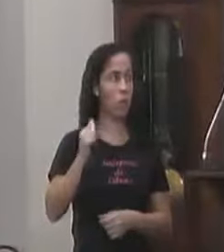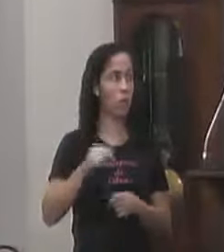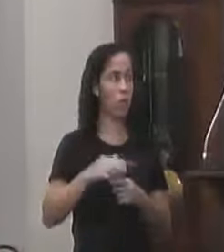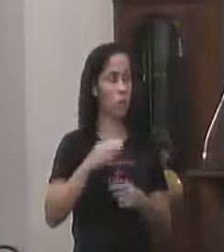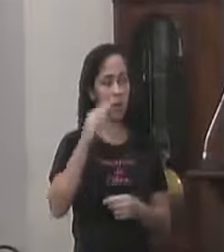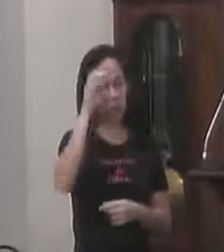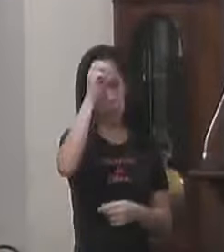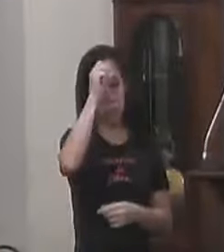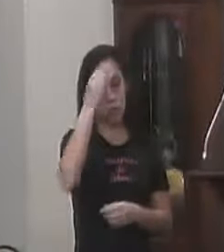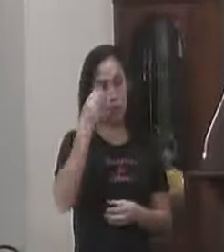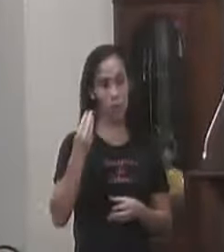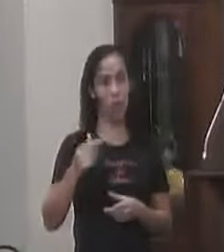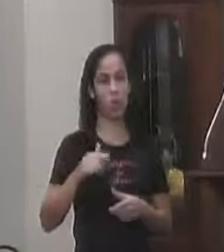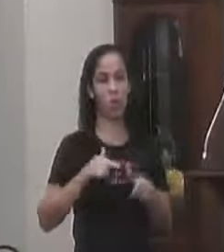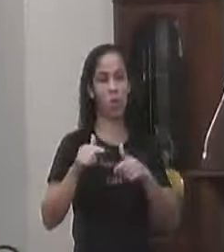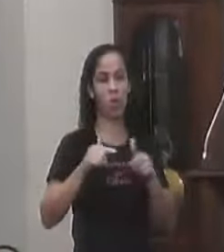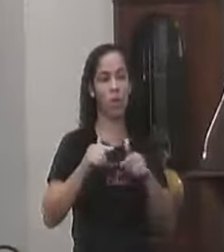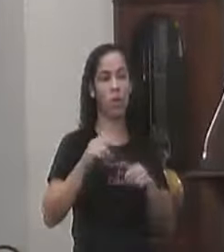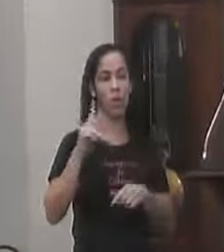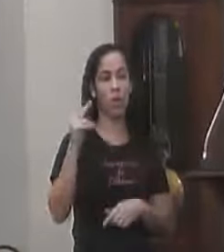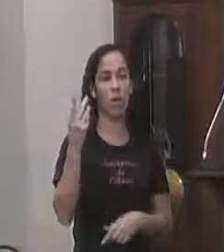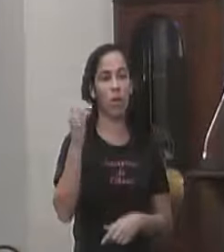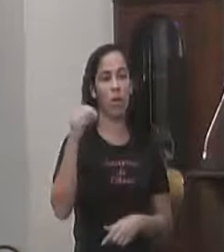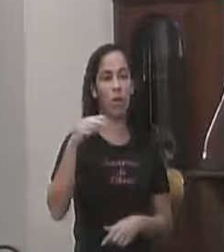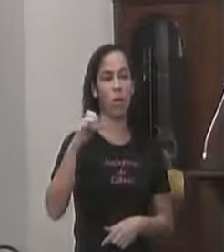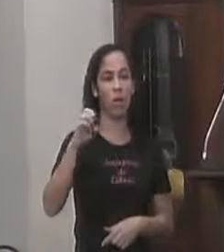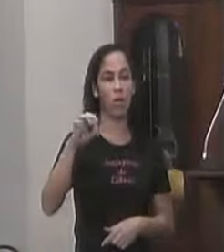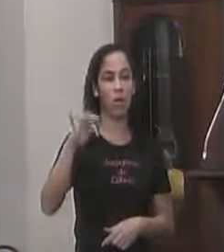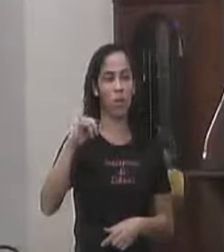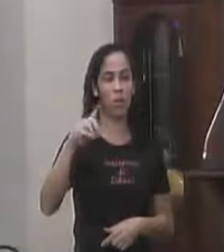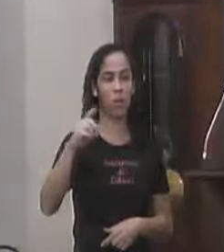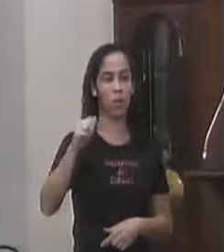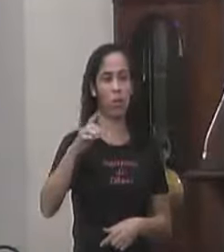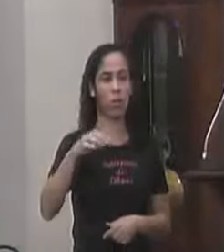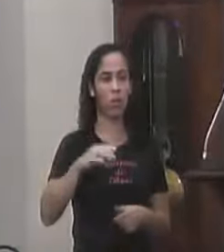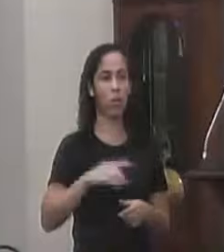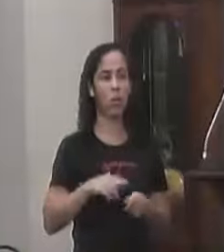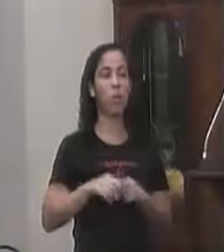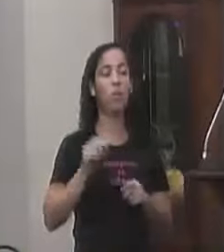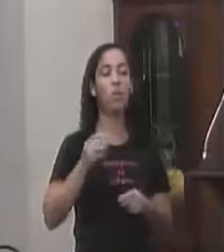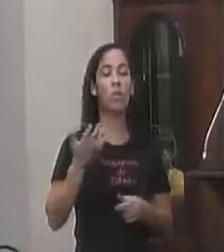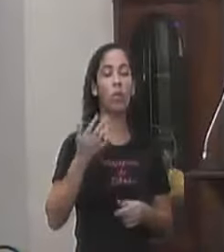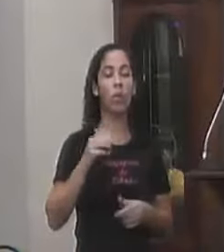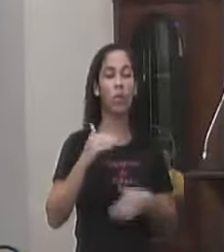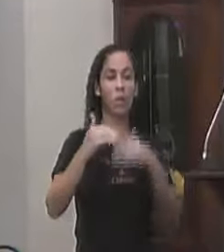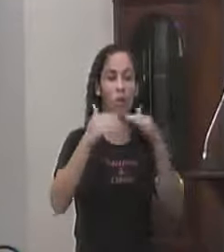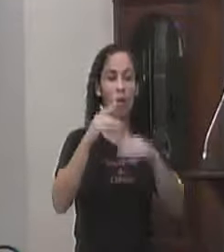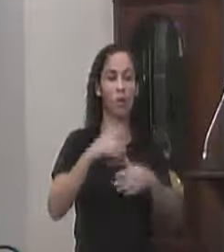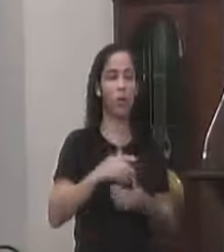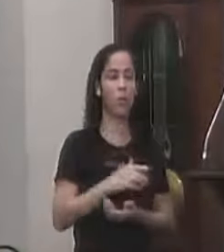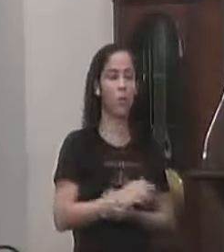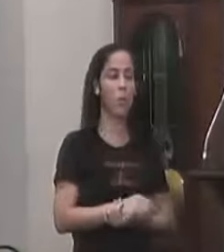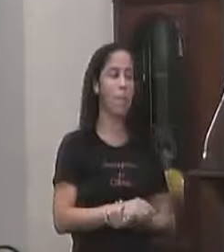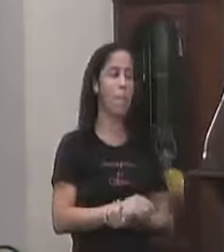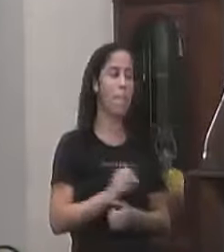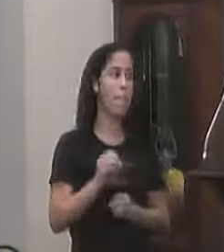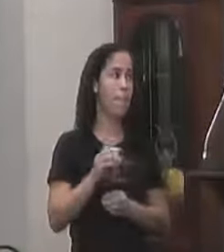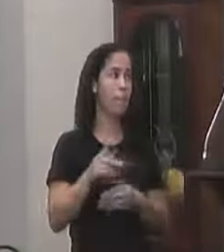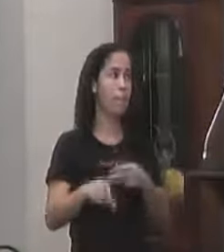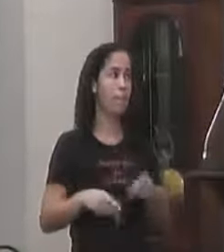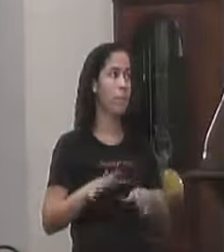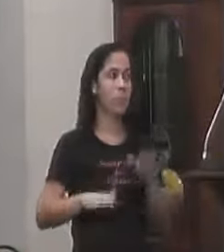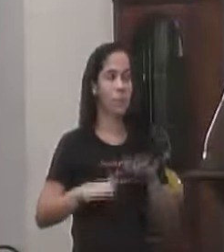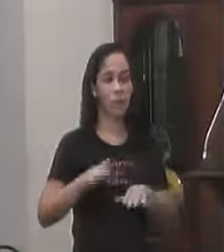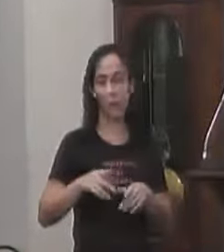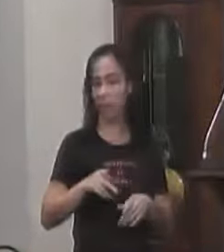Com ele É o trabalho E a honestidade Então isso Que a gente Tenta levar Para a nossa Comunidade E